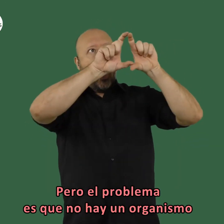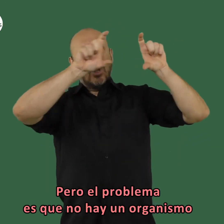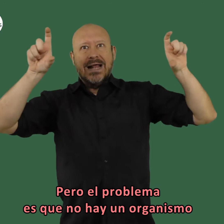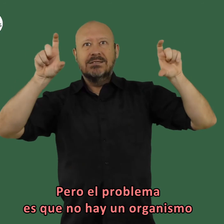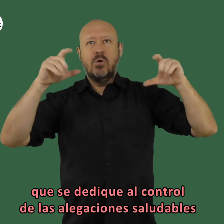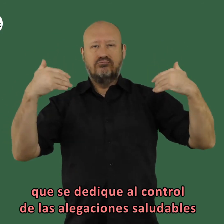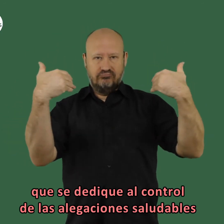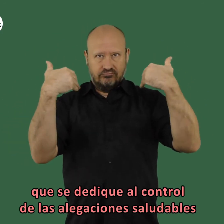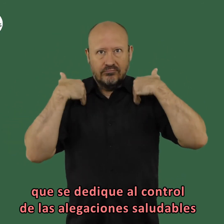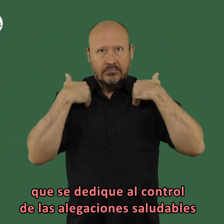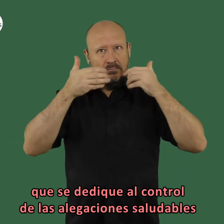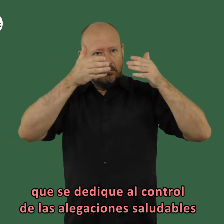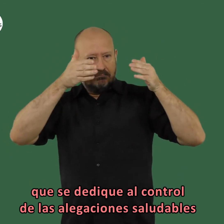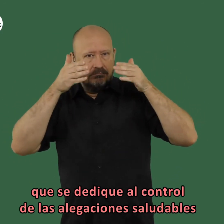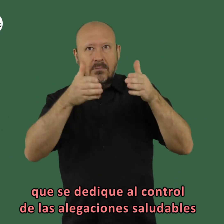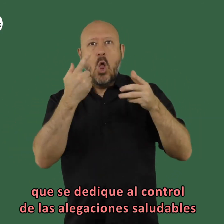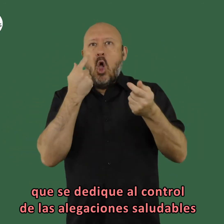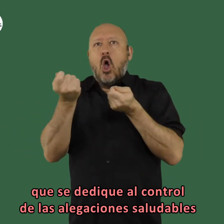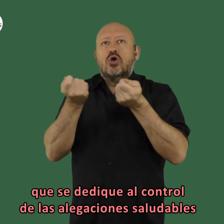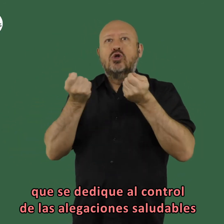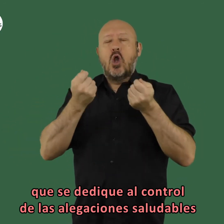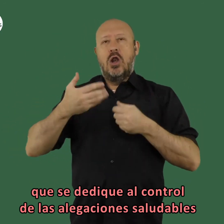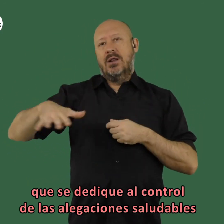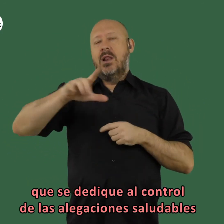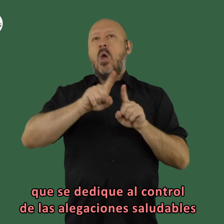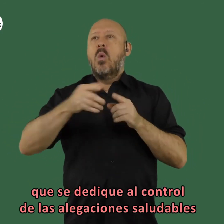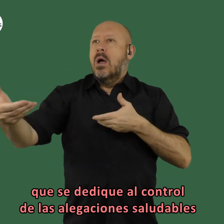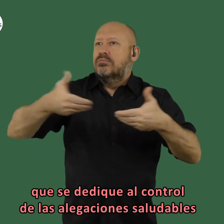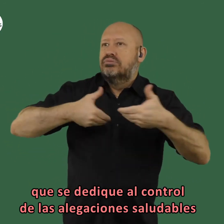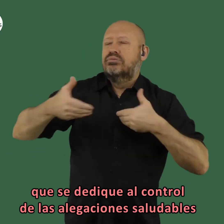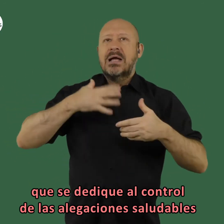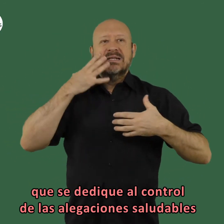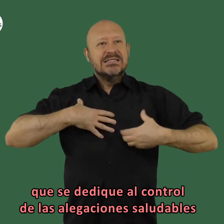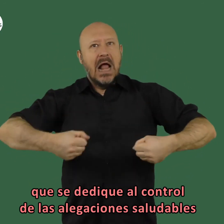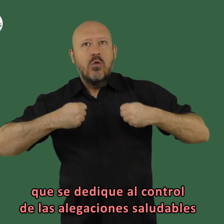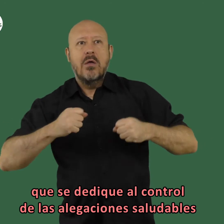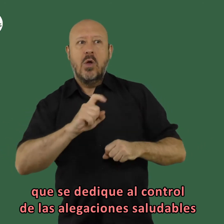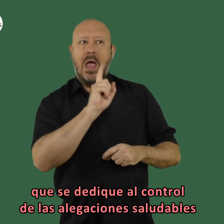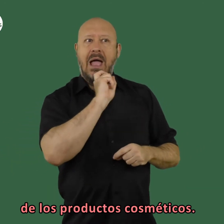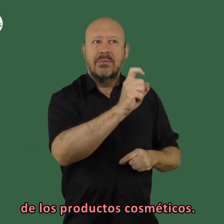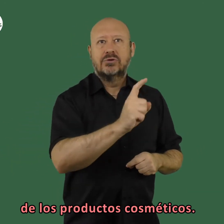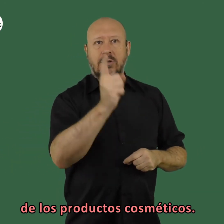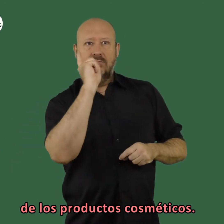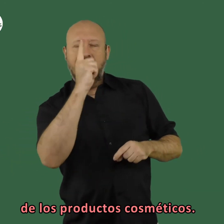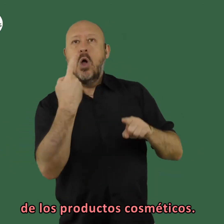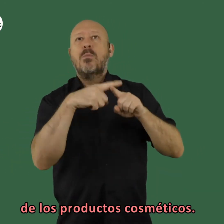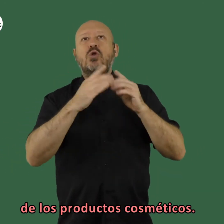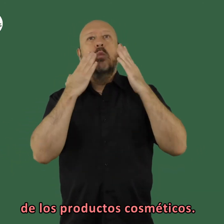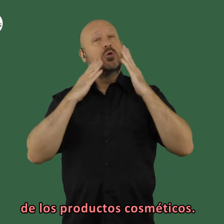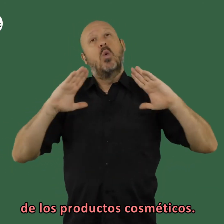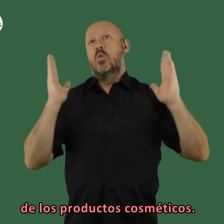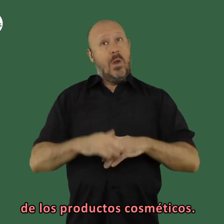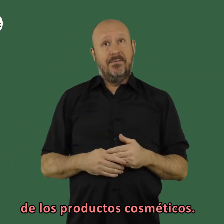un organismo que se dedique al control de las alegaciones saludables de